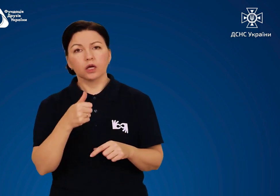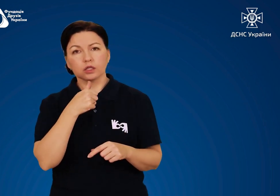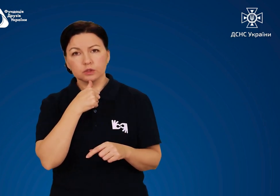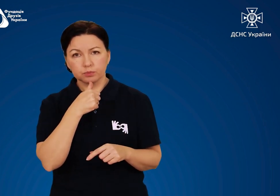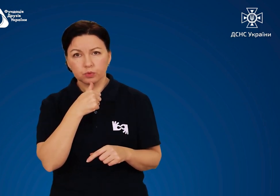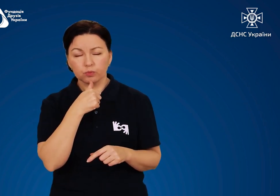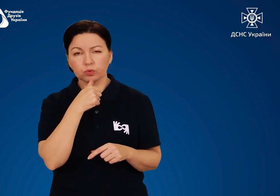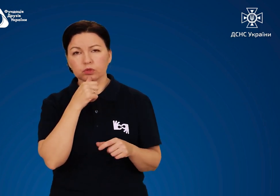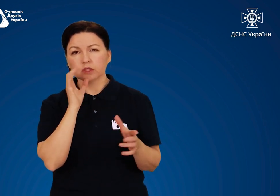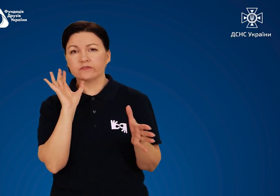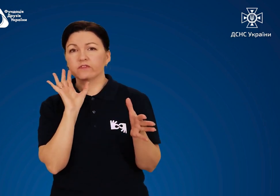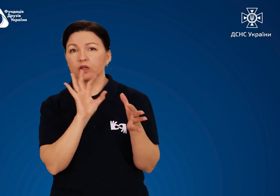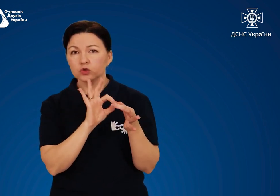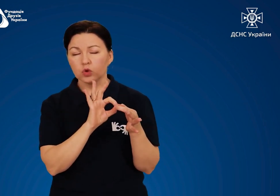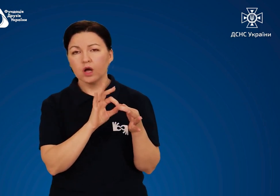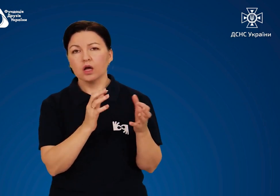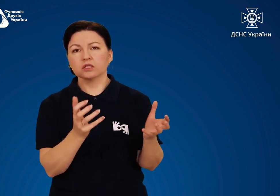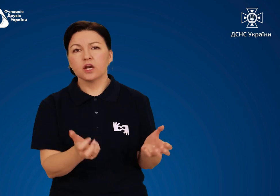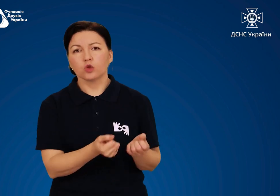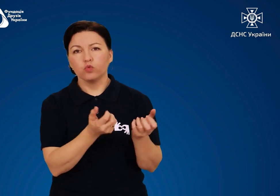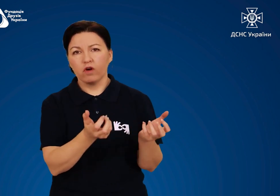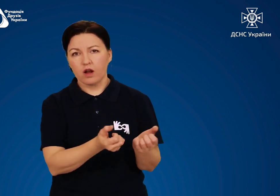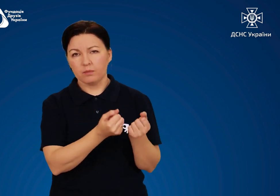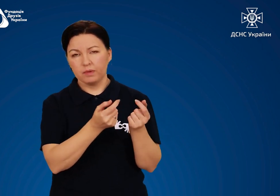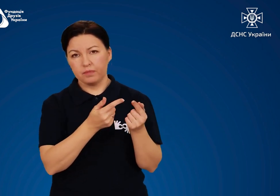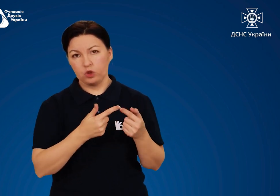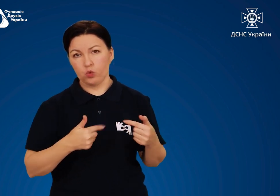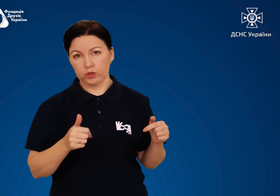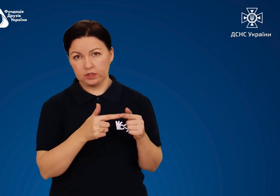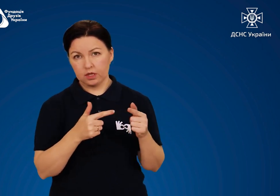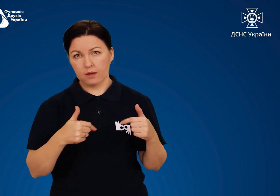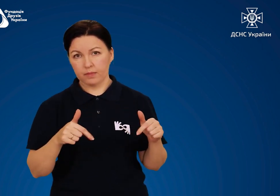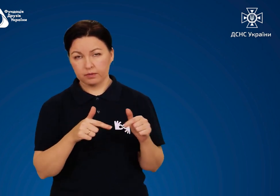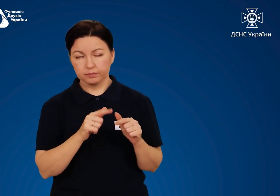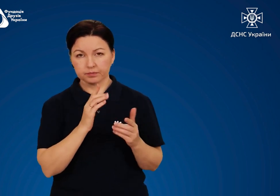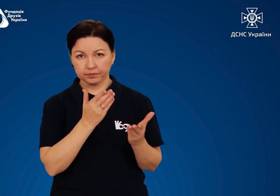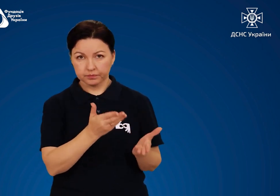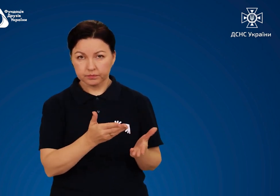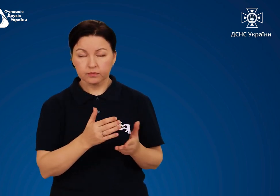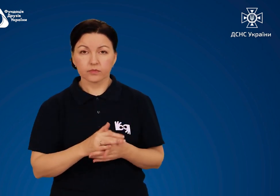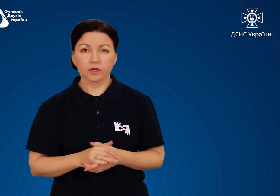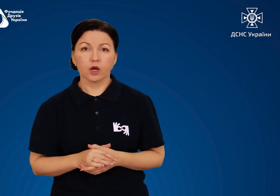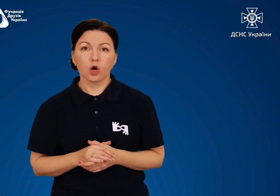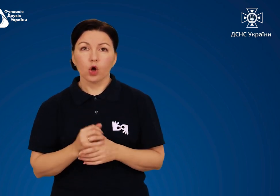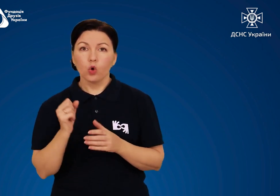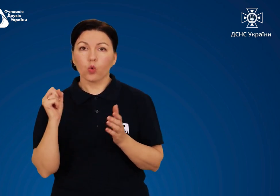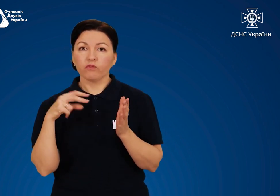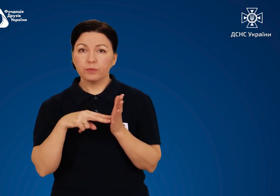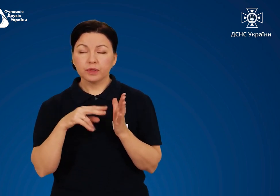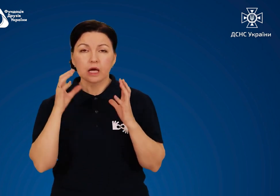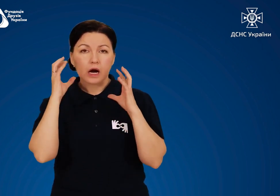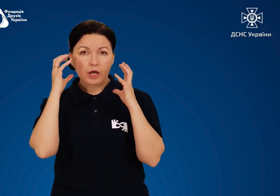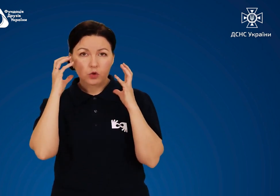спробуйте встановити зв'язок з рятувальними підрозділами. Увімкніть